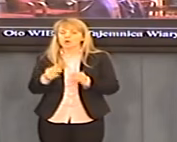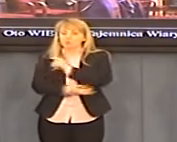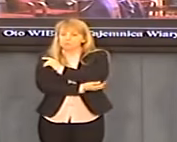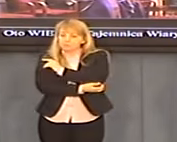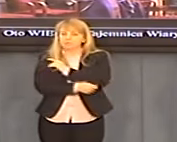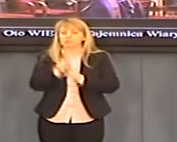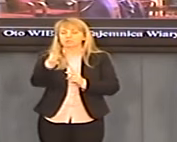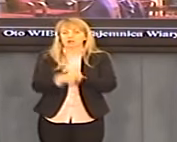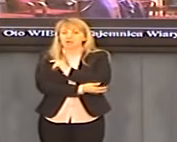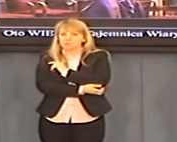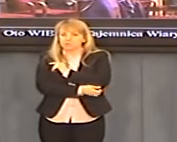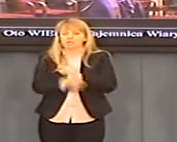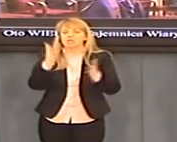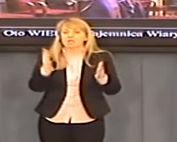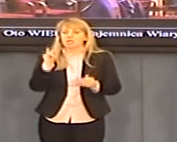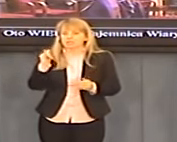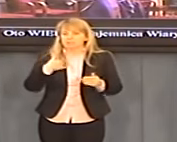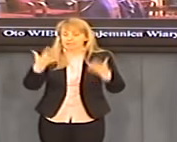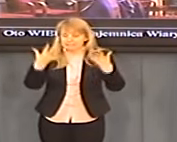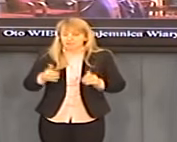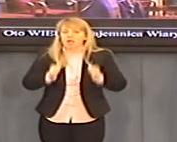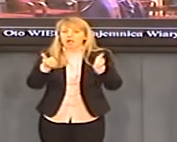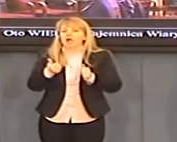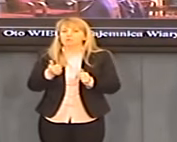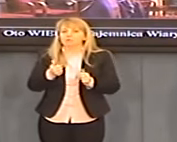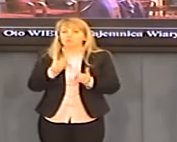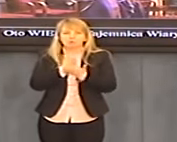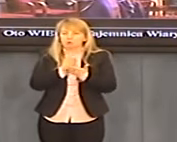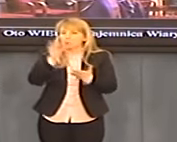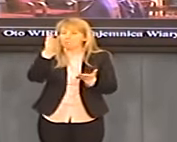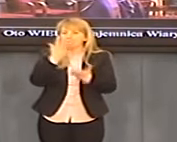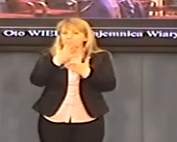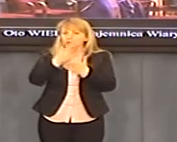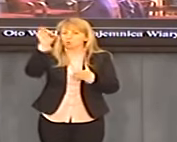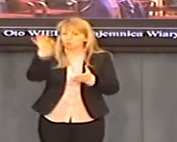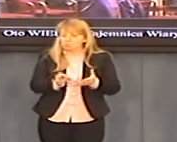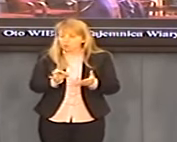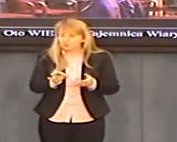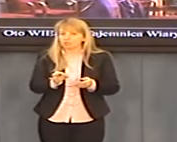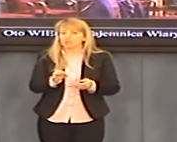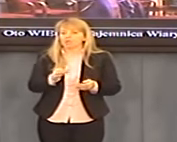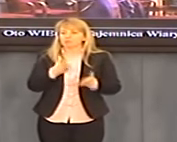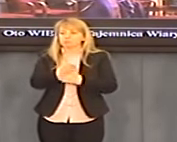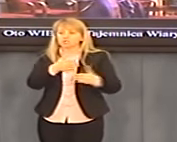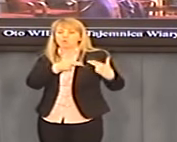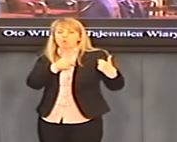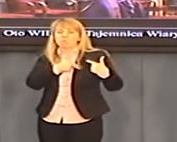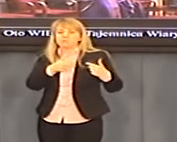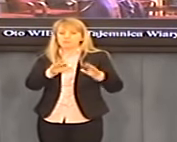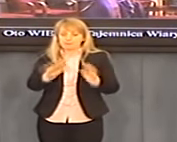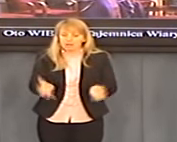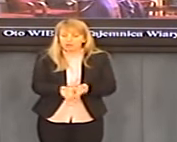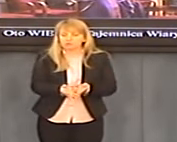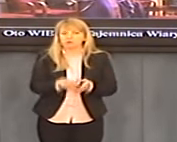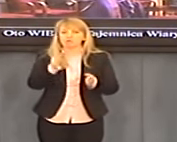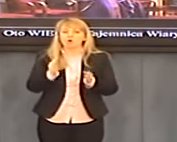okradzionego z Polski, żeby przy pomocy m.in. Komisji Majątkowej, żeby po prostu Kościół